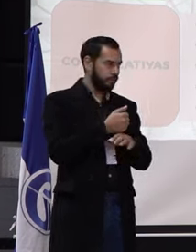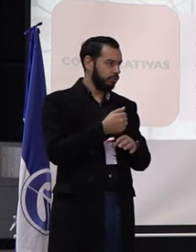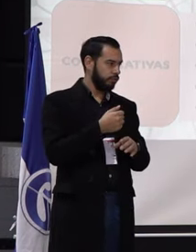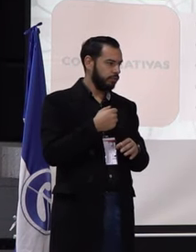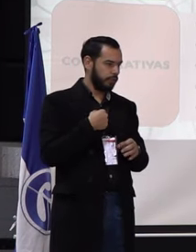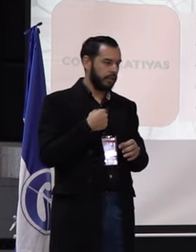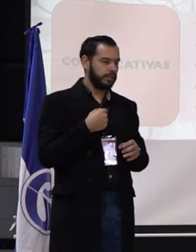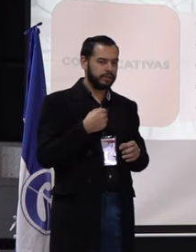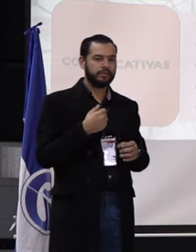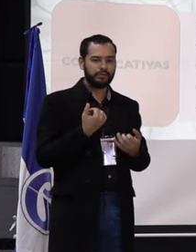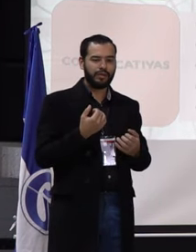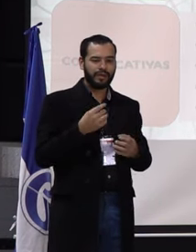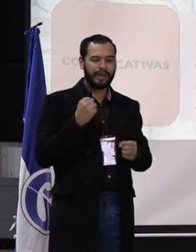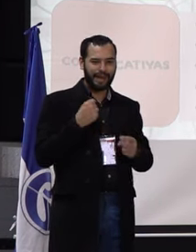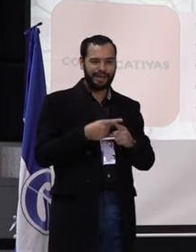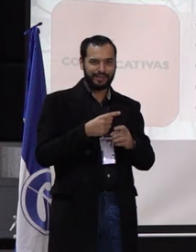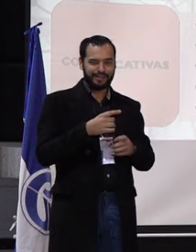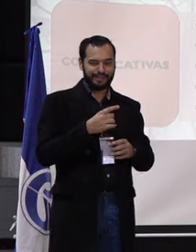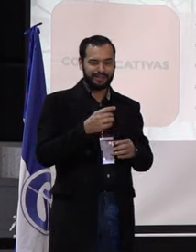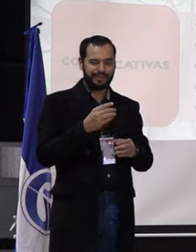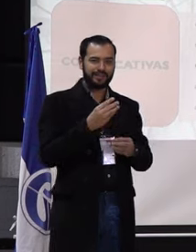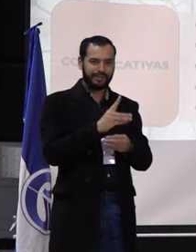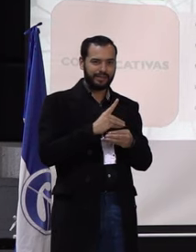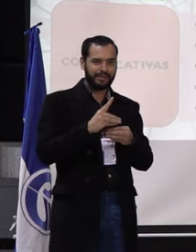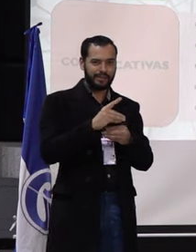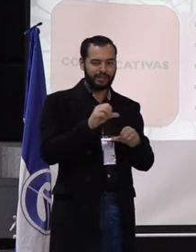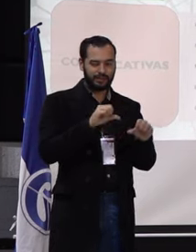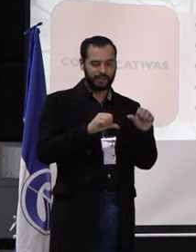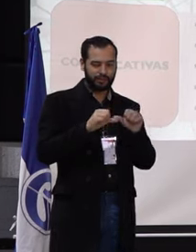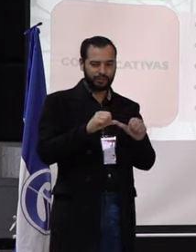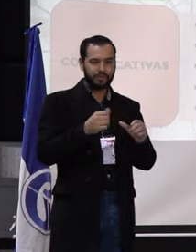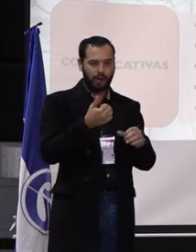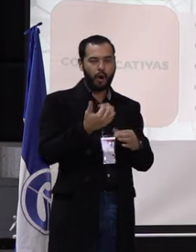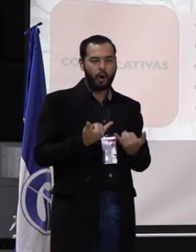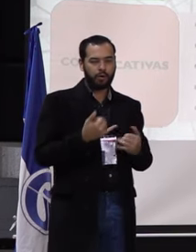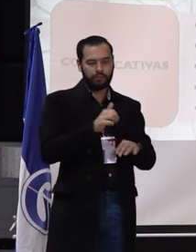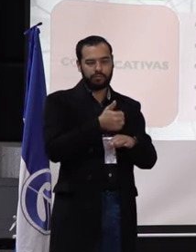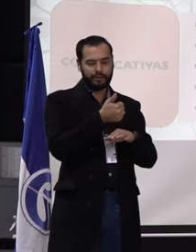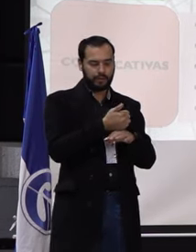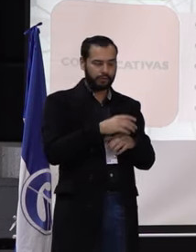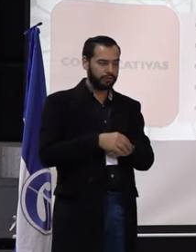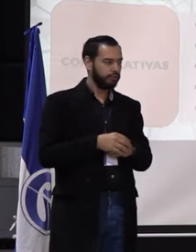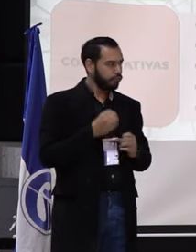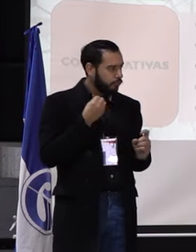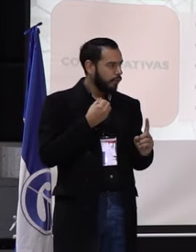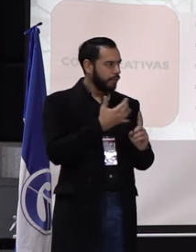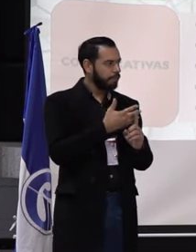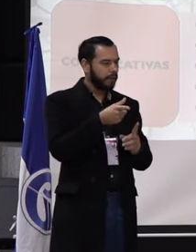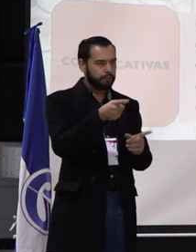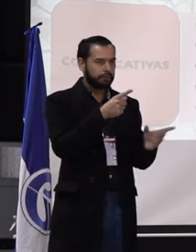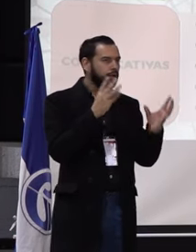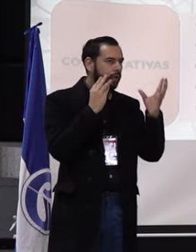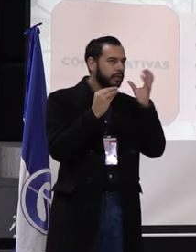departamento. Entonces, como visibilizar un poco el impacto que nuestros egresados han tenido en su experiencia.